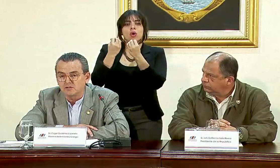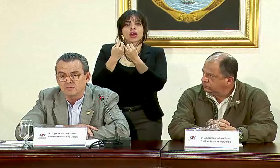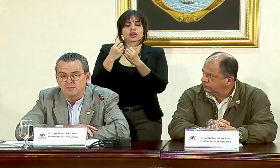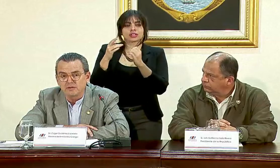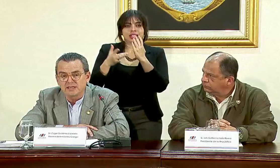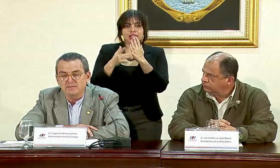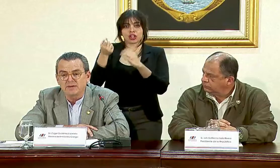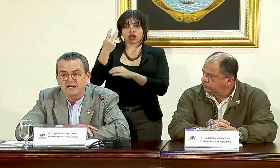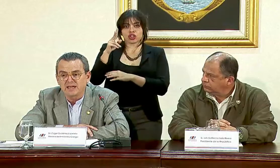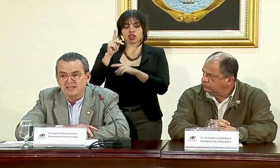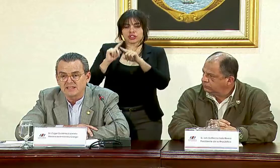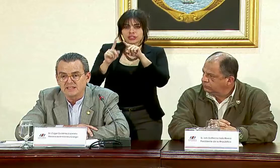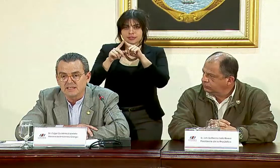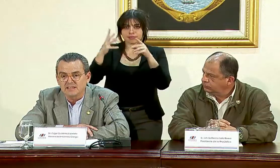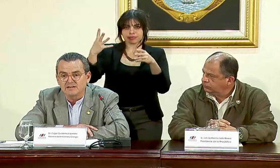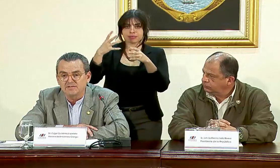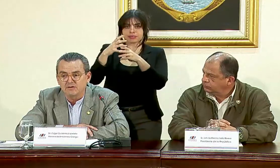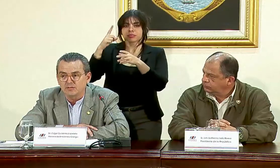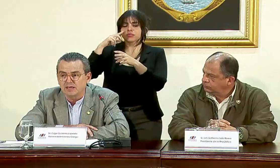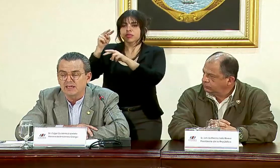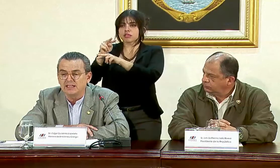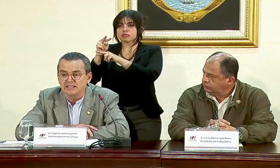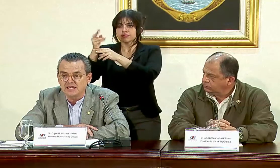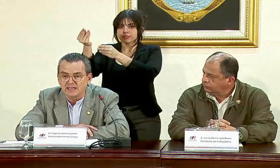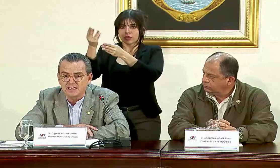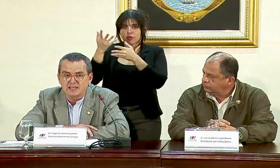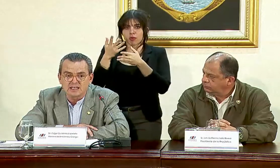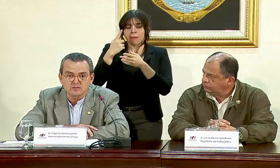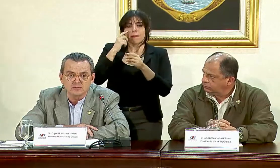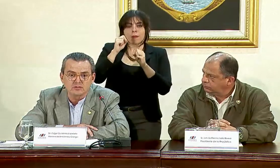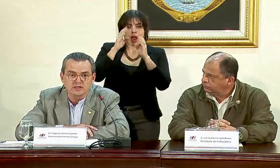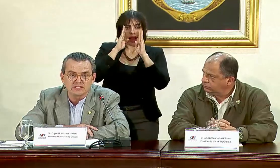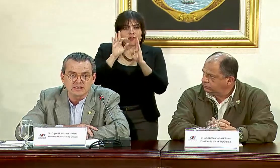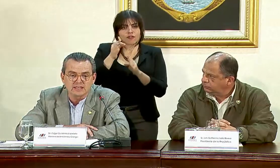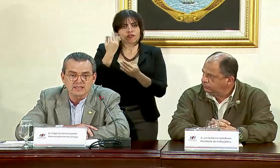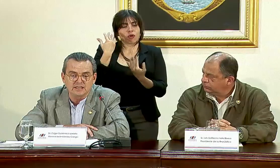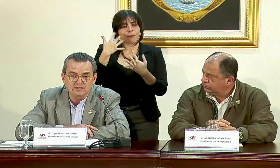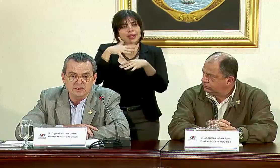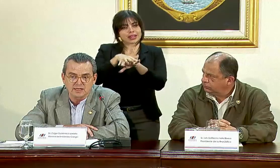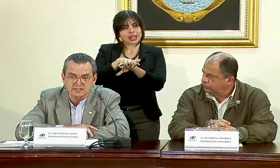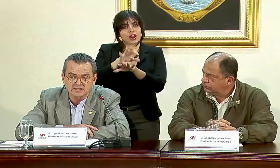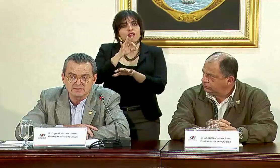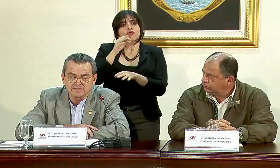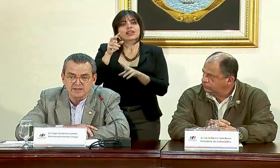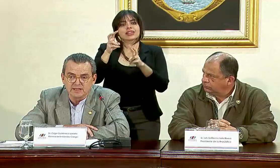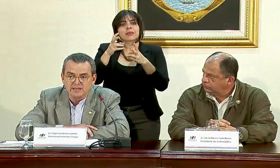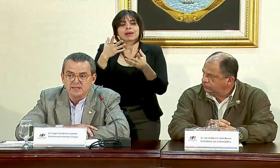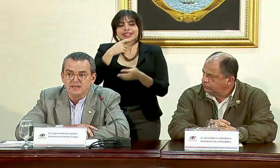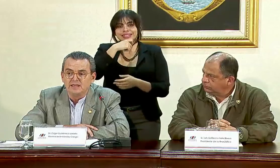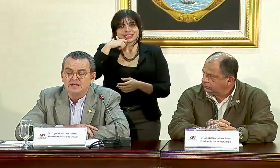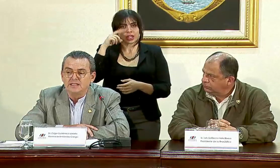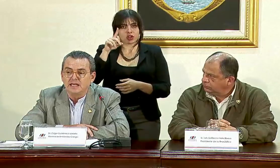de la administración pública para atender de forma integral el asunto de la sequía en Guanacaste.